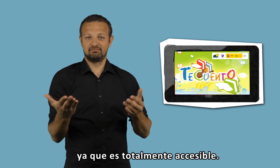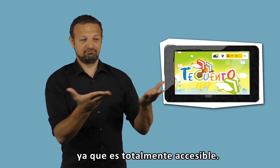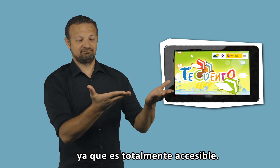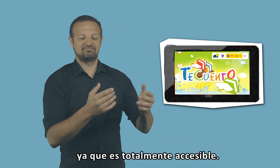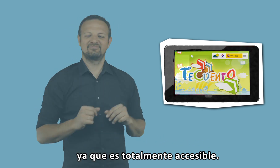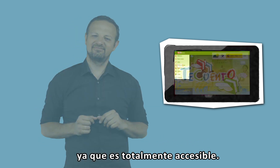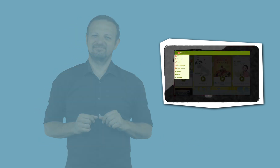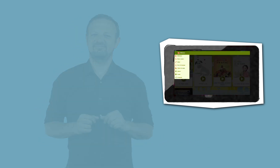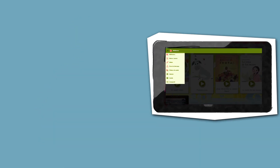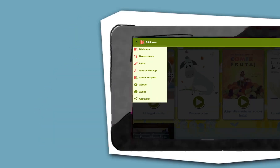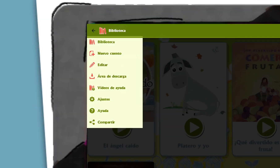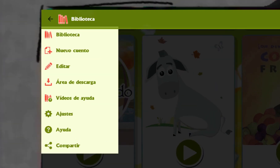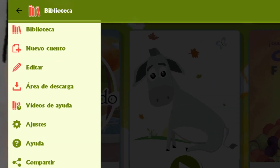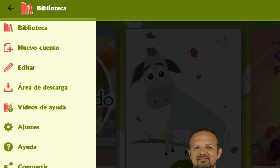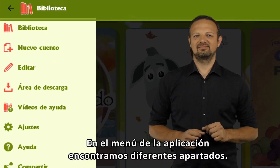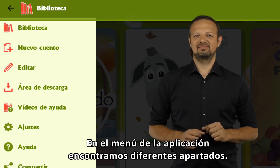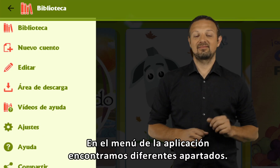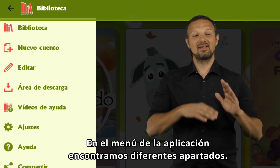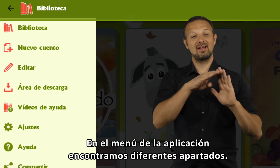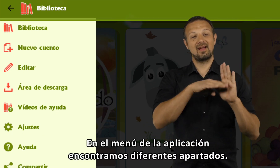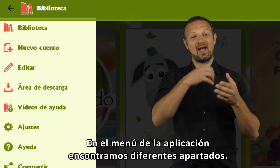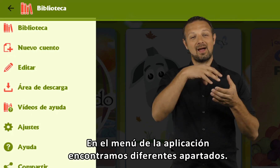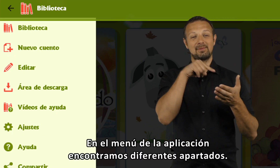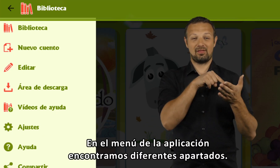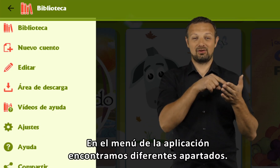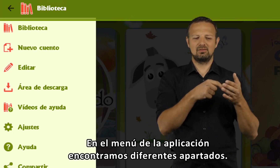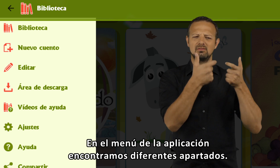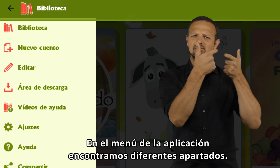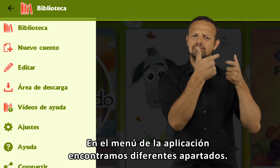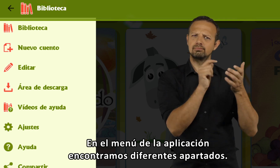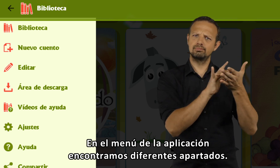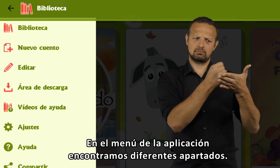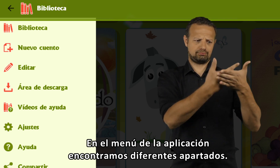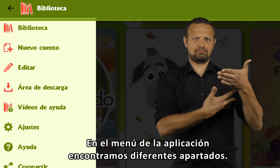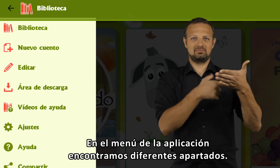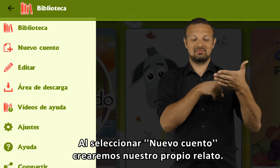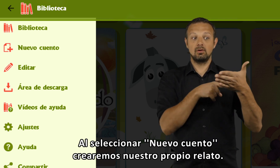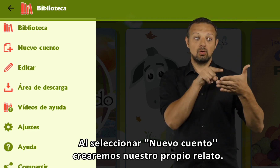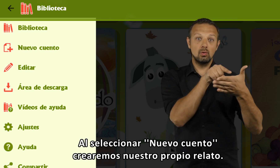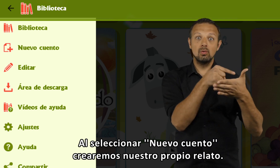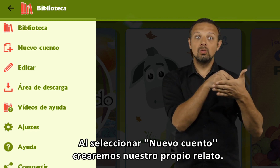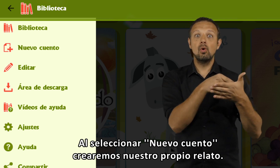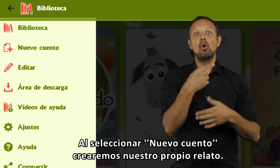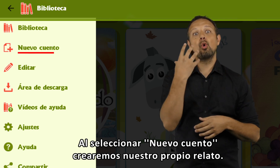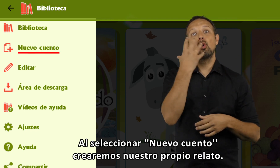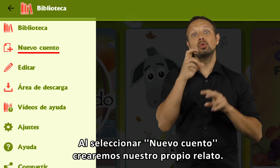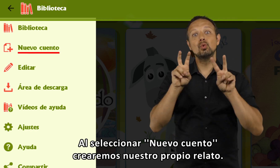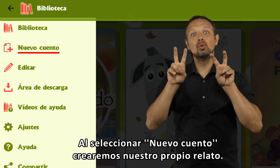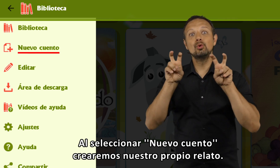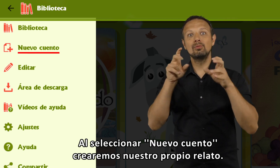accesible. En el menú de la aplicación, encontramos diferentes apartados. Al seleccionar Nuevo cuento,